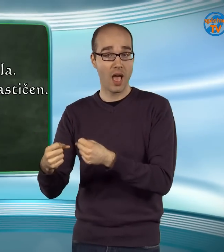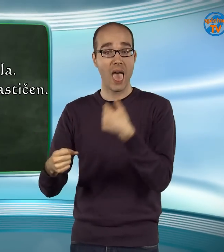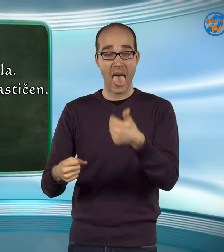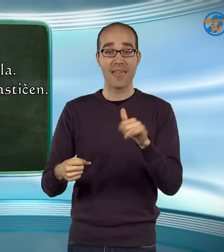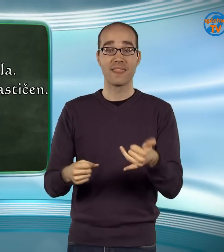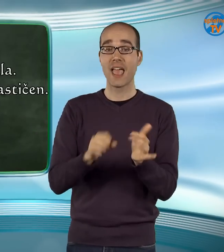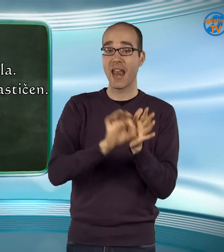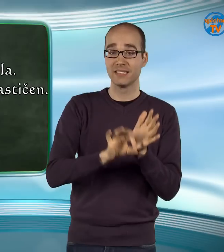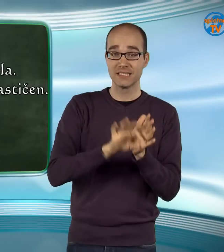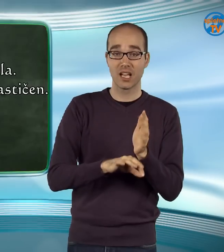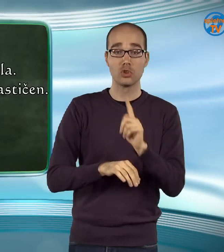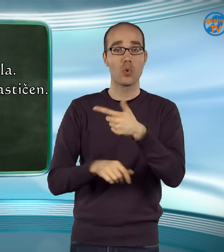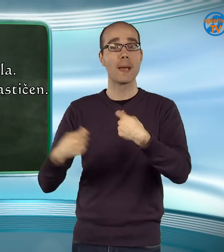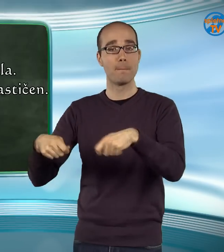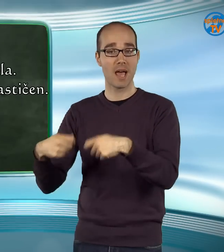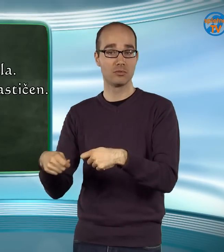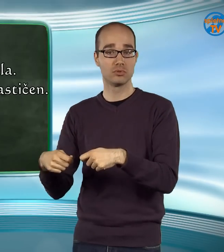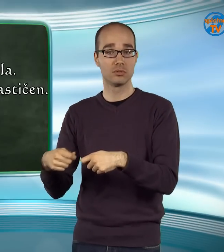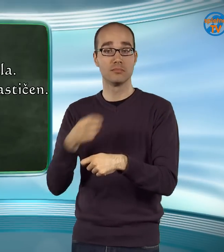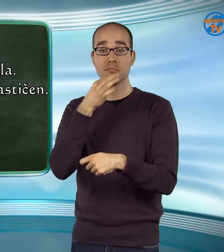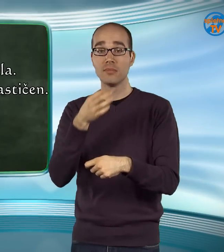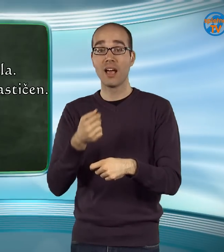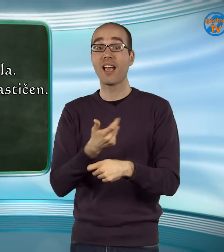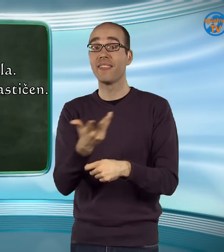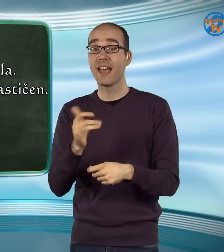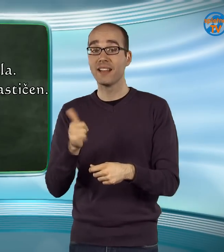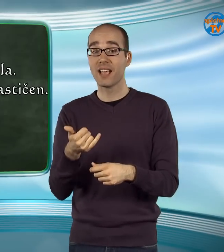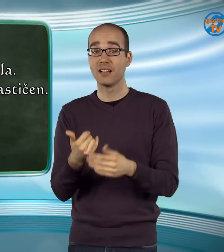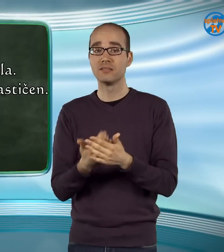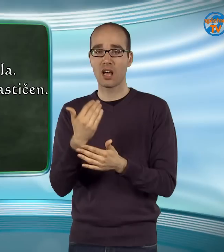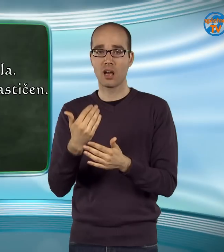Eden je lesen, drugi je plastičen. Kateri je zapreč?